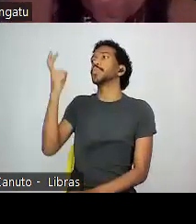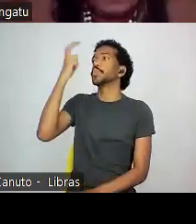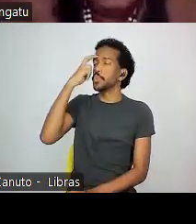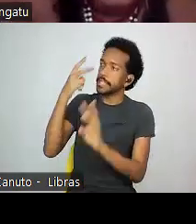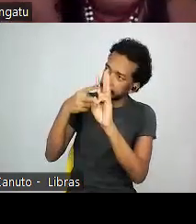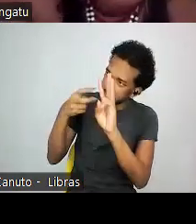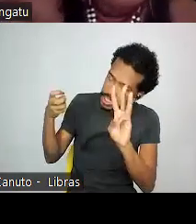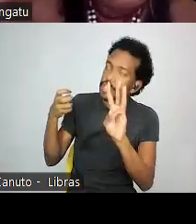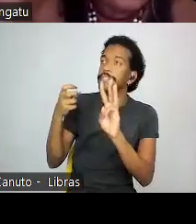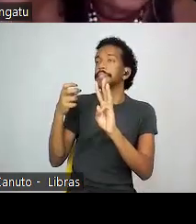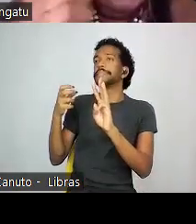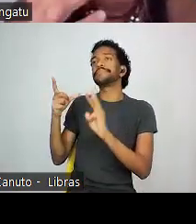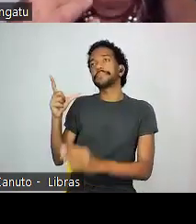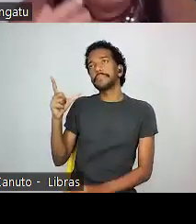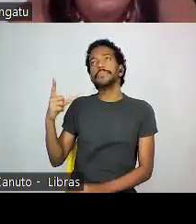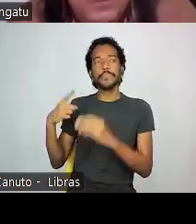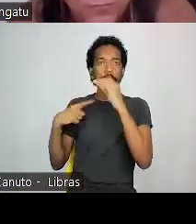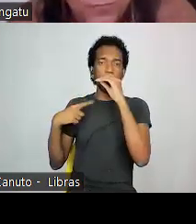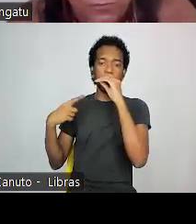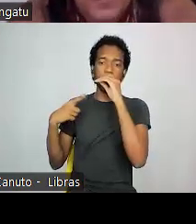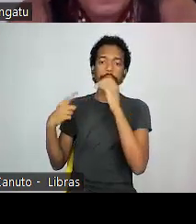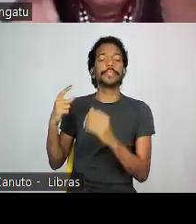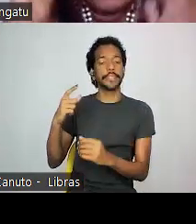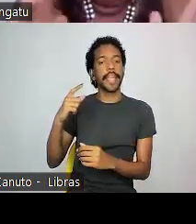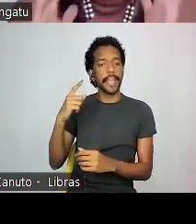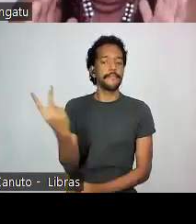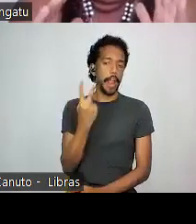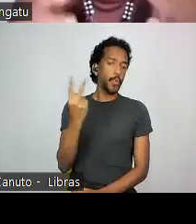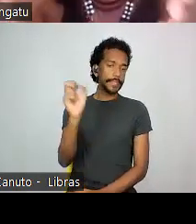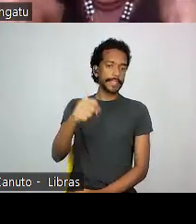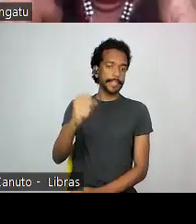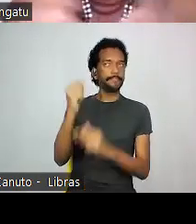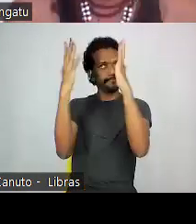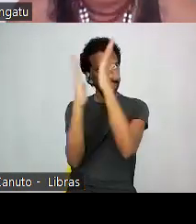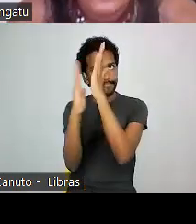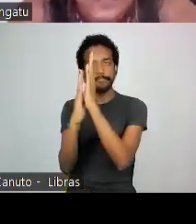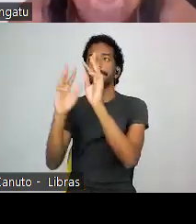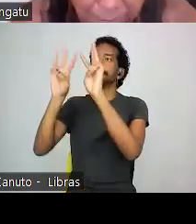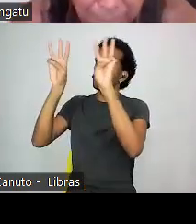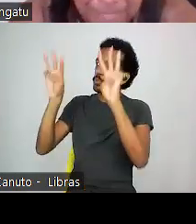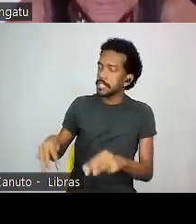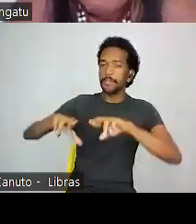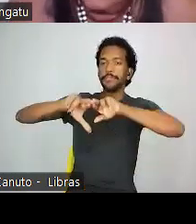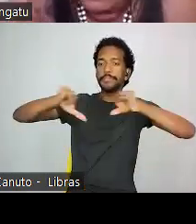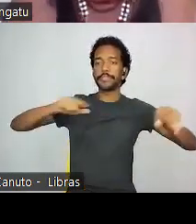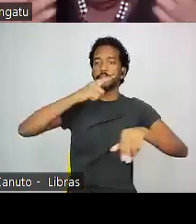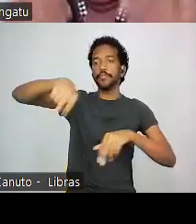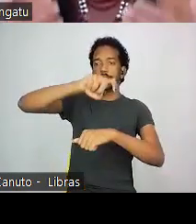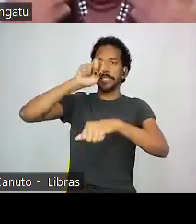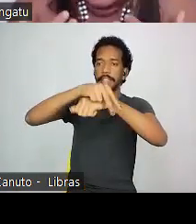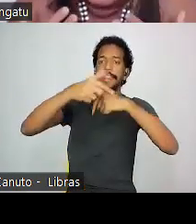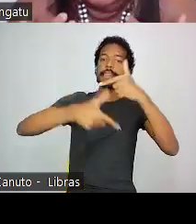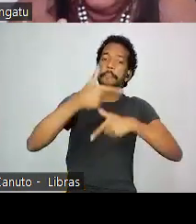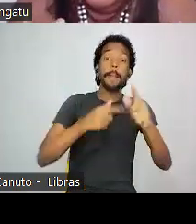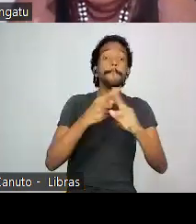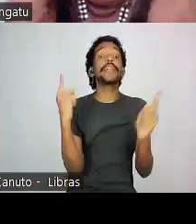que tem extremo valor para todos nós. Viva todos os museus, muitos dos quais vocês trabalham. Mas nós, povos